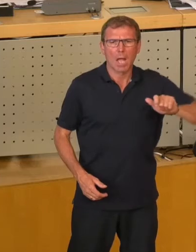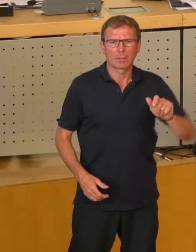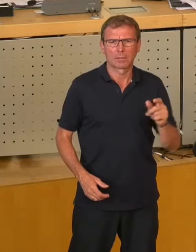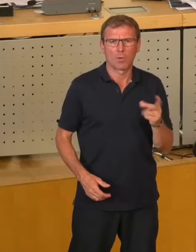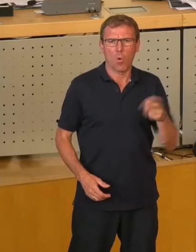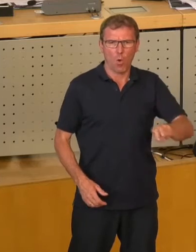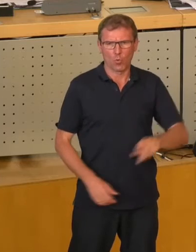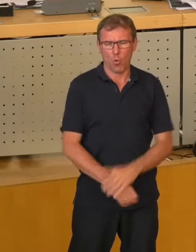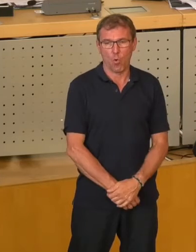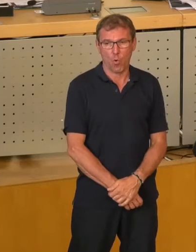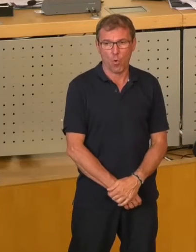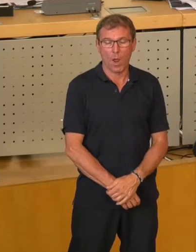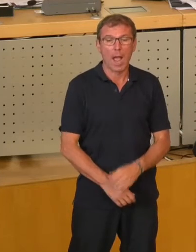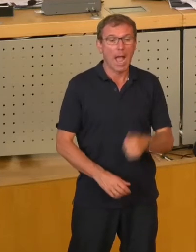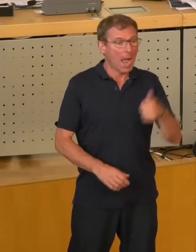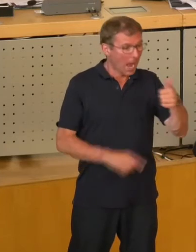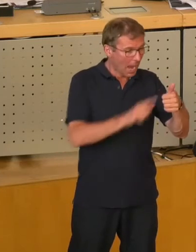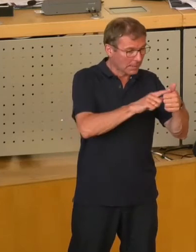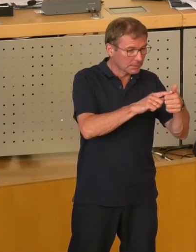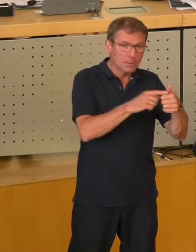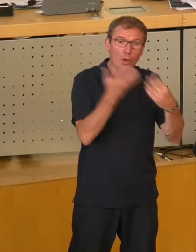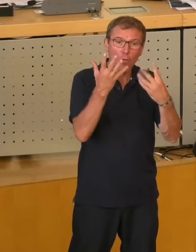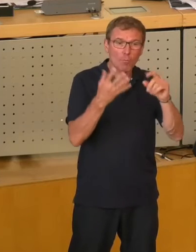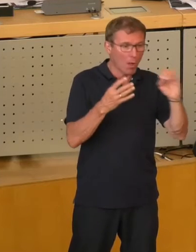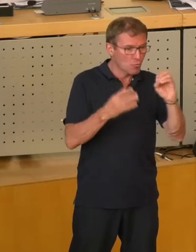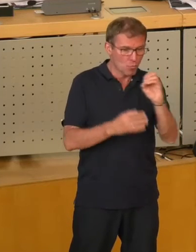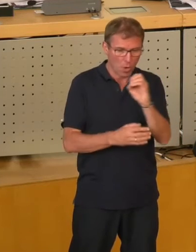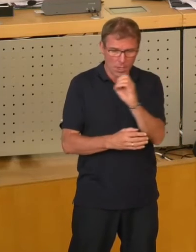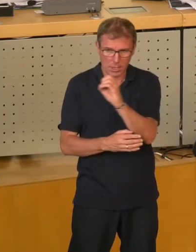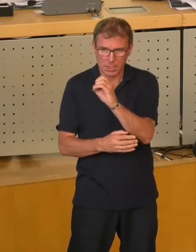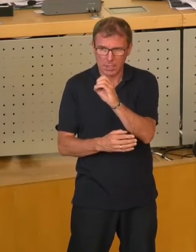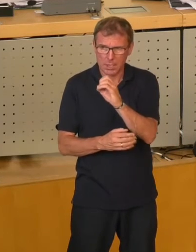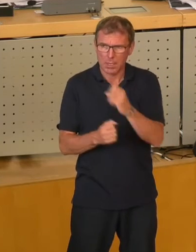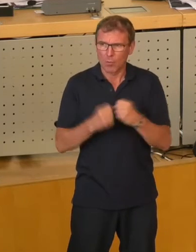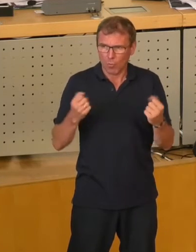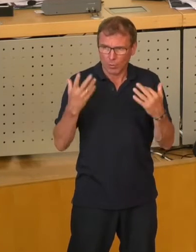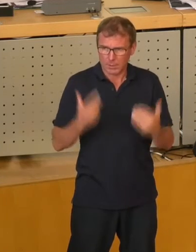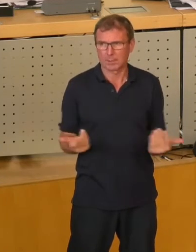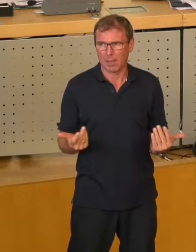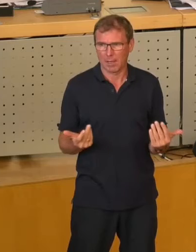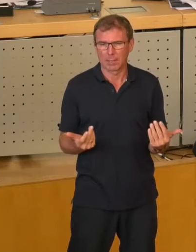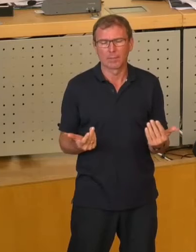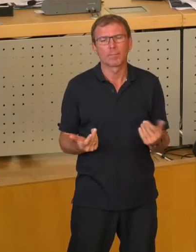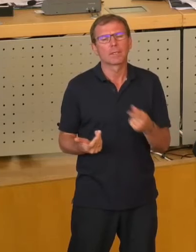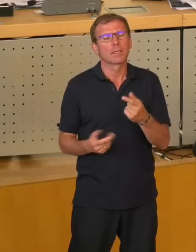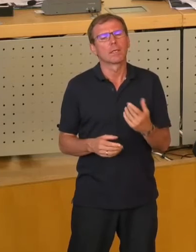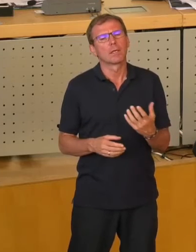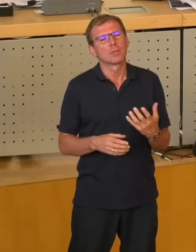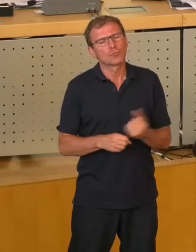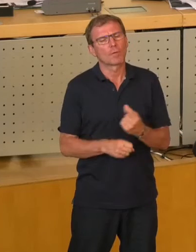Euro. Das ist eine Eins mit neun Nullen dran, eine gigantische Zahl. Sie erreichte ein